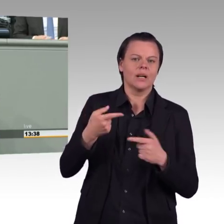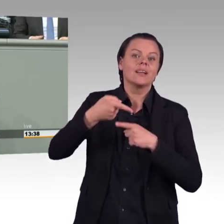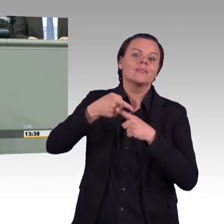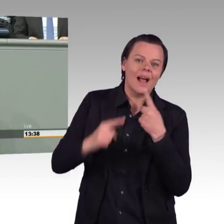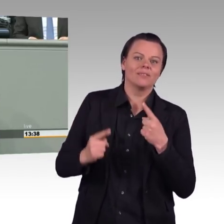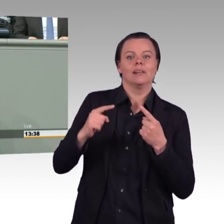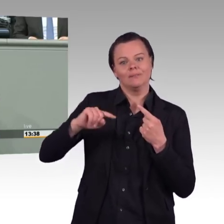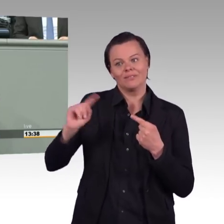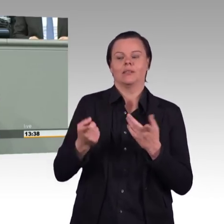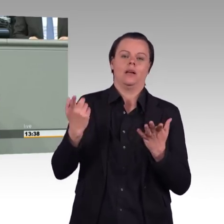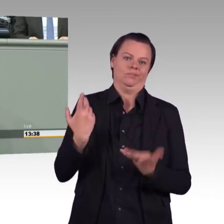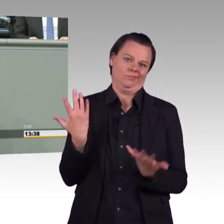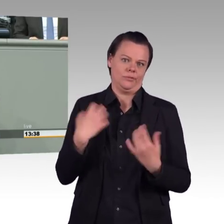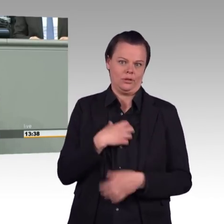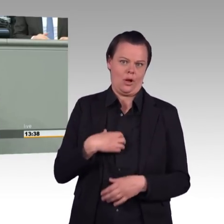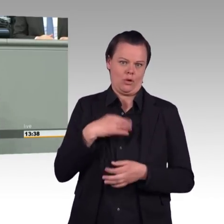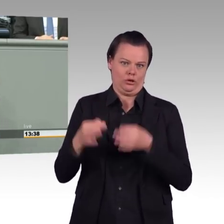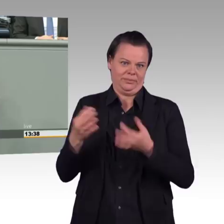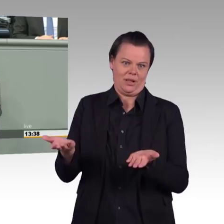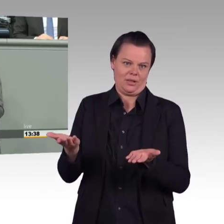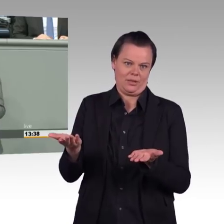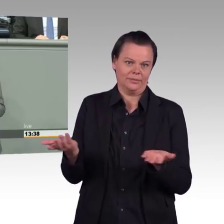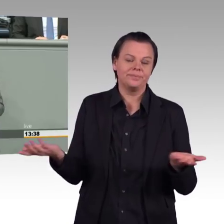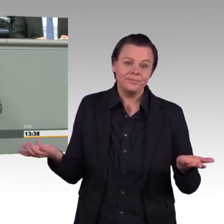sollten sich mal mit den Fakten auseinander gesetzen. Das würde Ihnen sehr viel helfen.